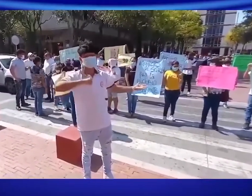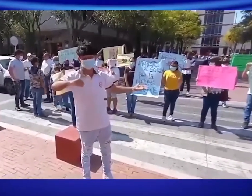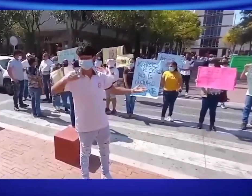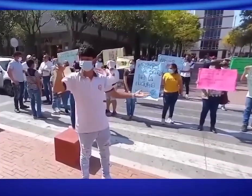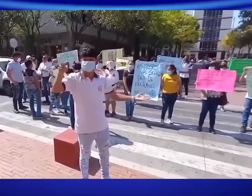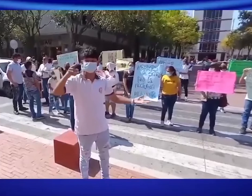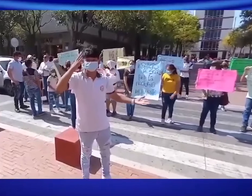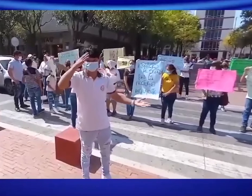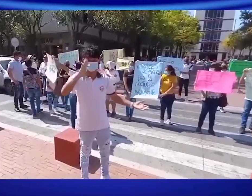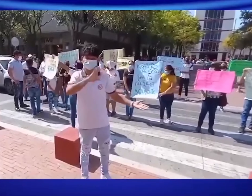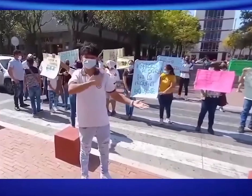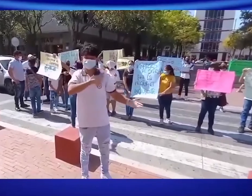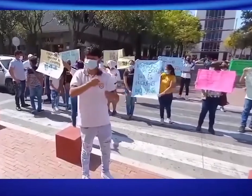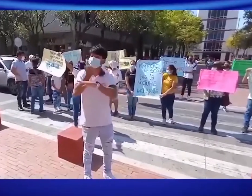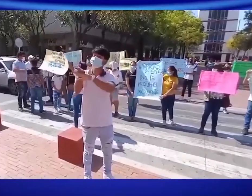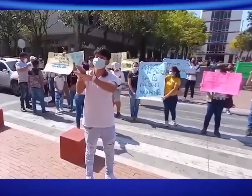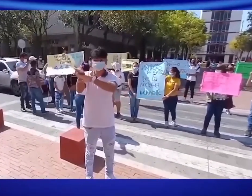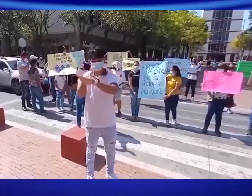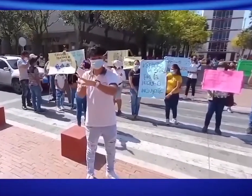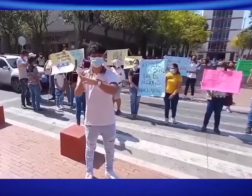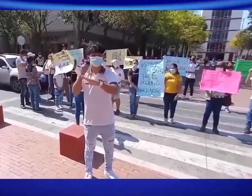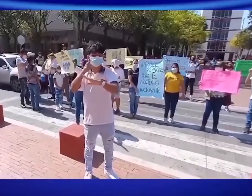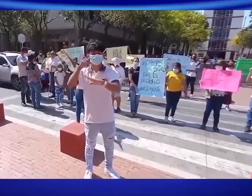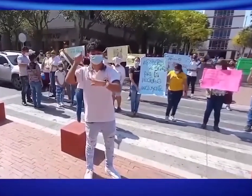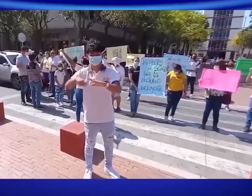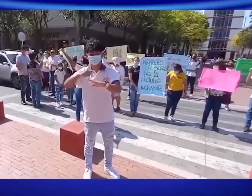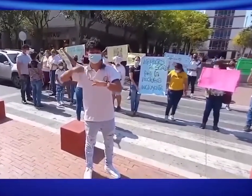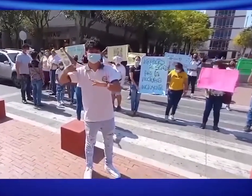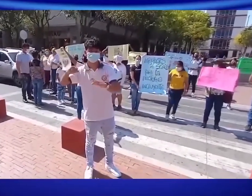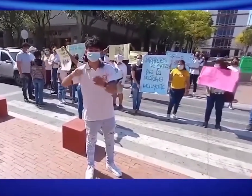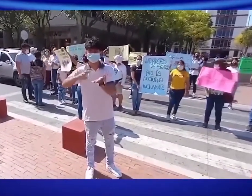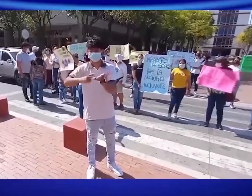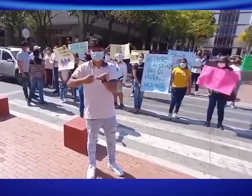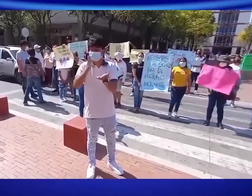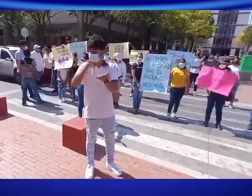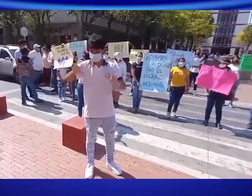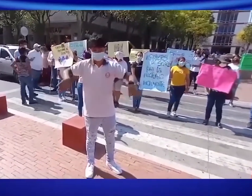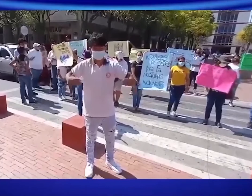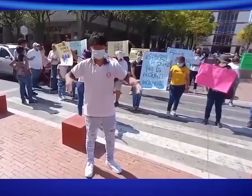con garantizarnos el servicio de interpretación y el acompañamiento del modelo lingüístico.